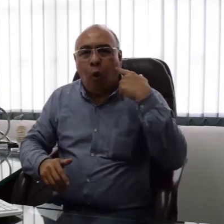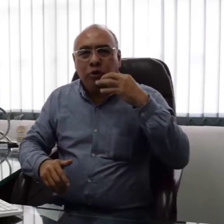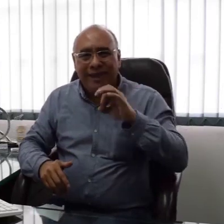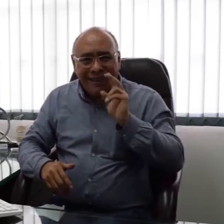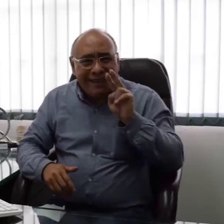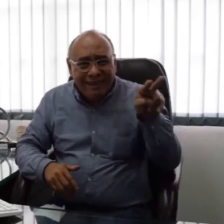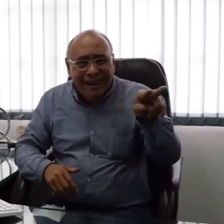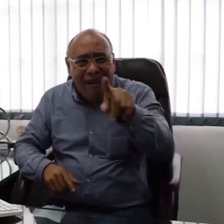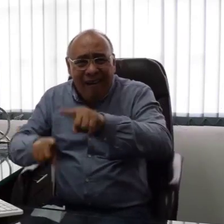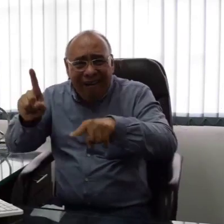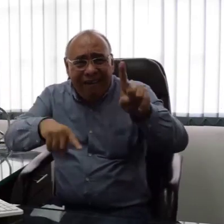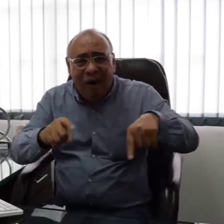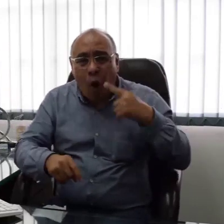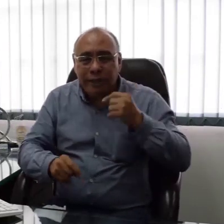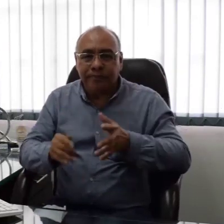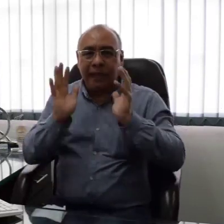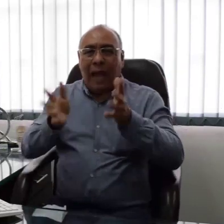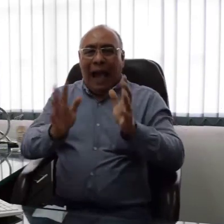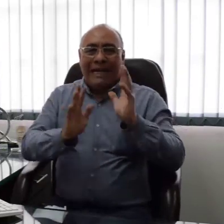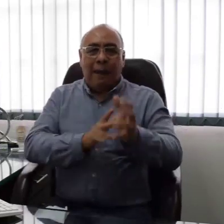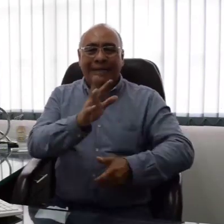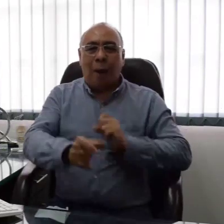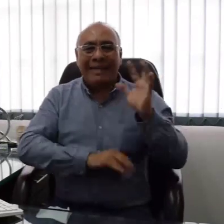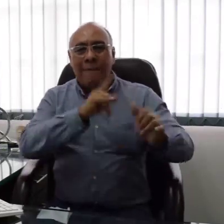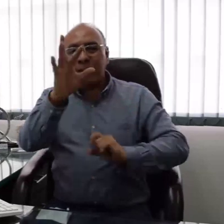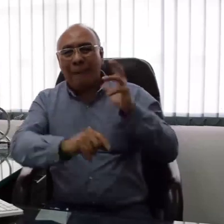Y no como lo hacen personas oyentes que enseñan español signado.